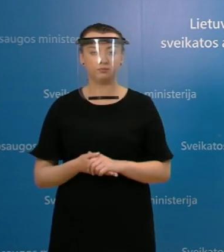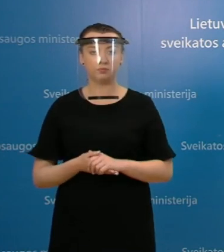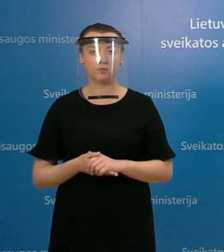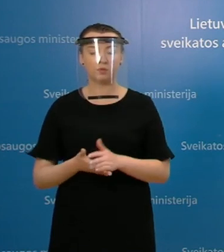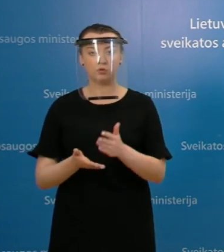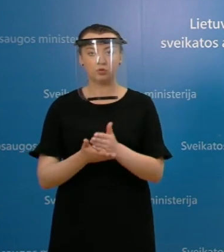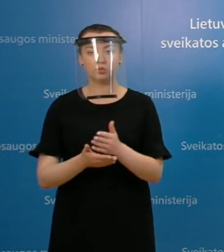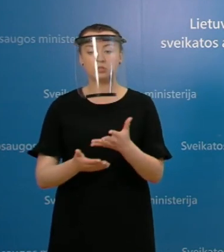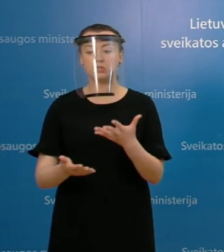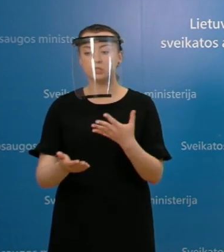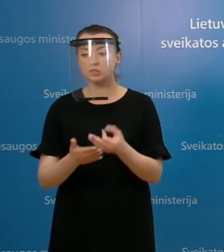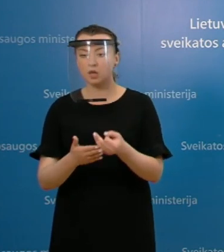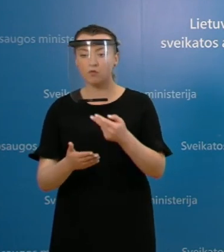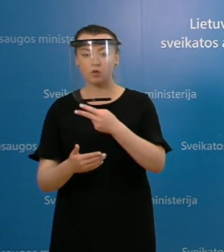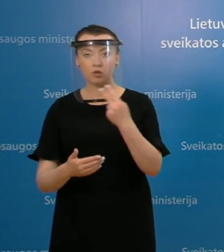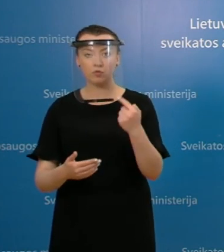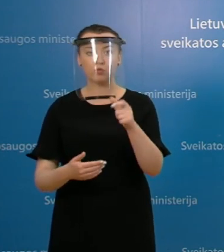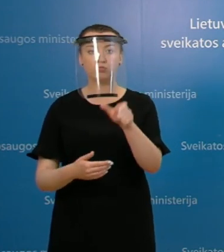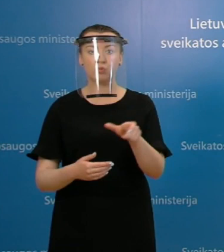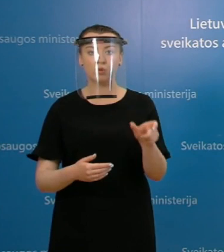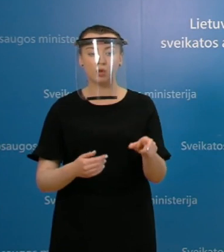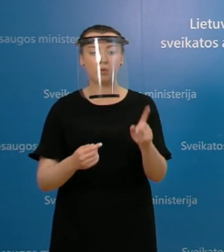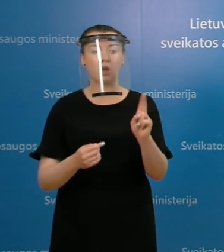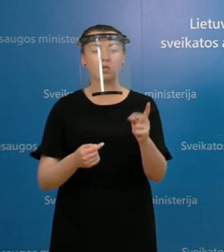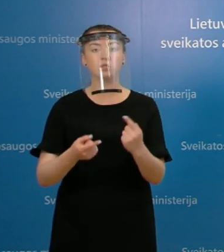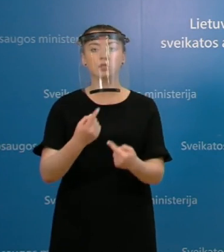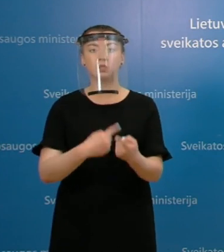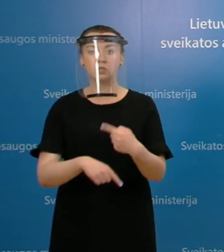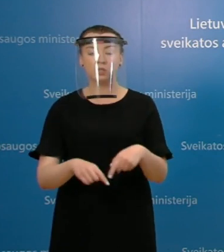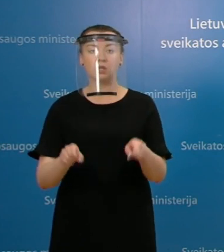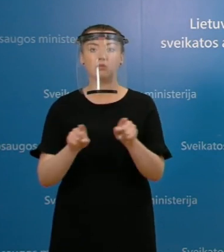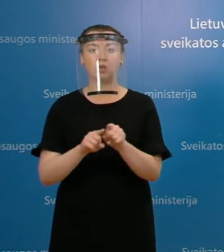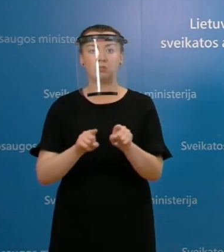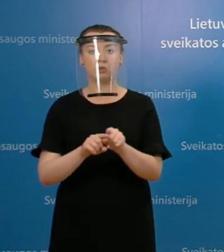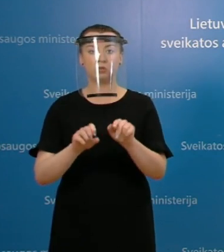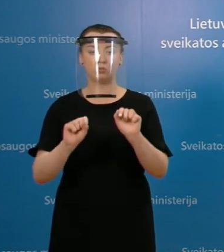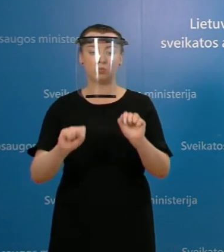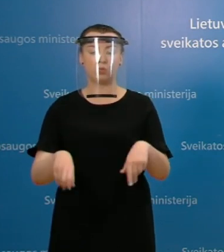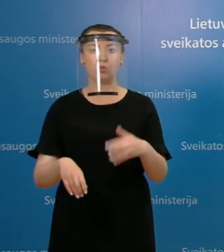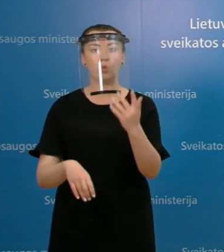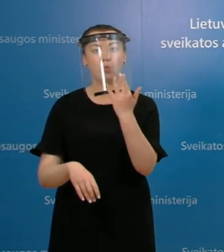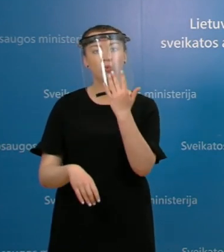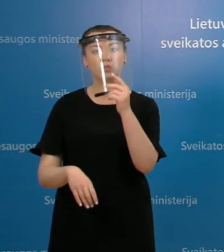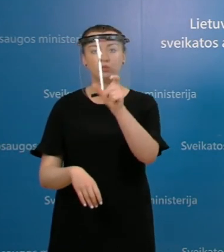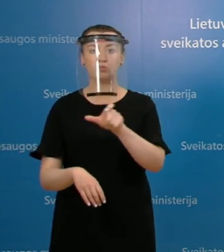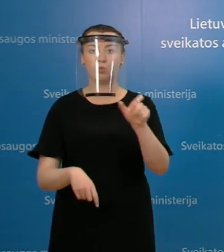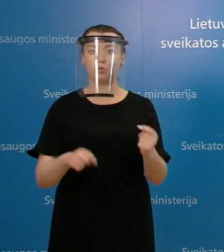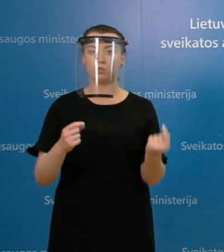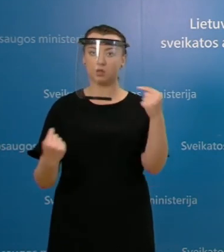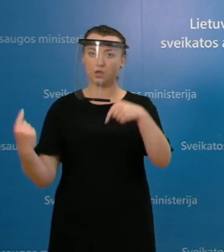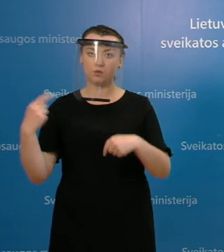tik tai savo šalies piliečiam, kurie grįžta į šalį, bet ir atsidaro galimybę